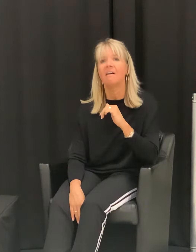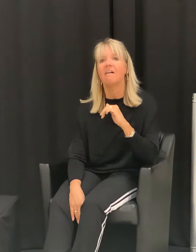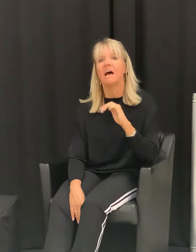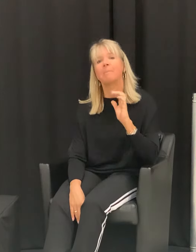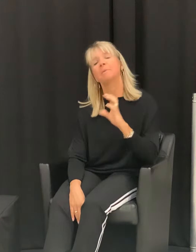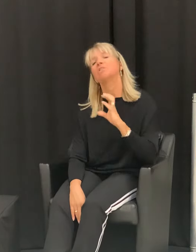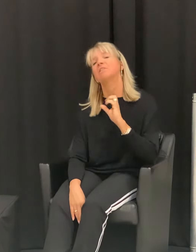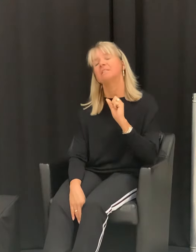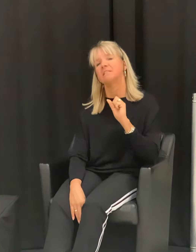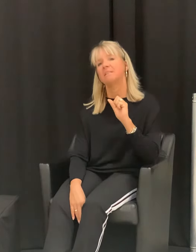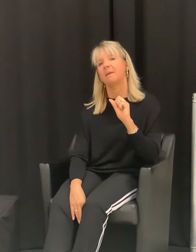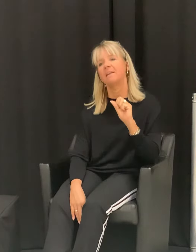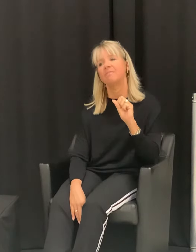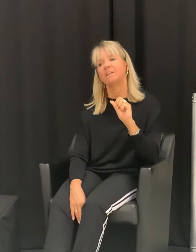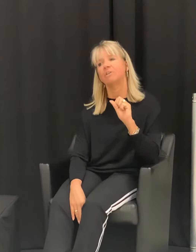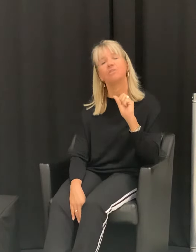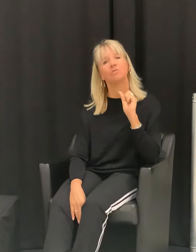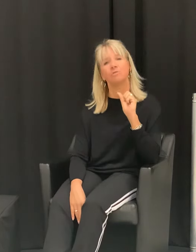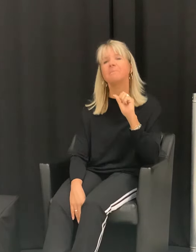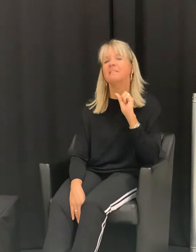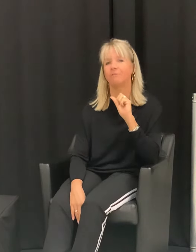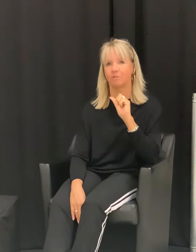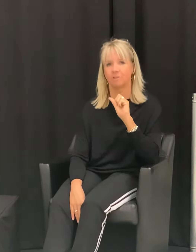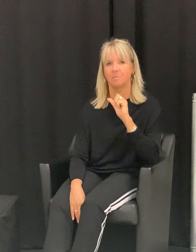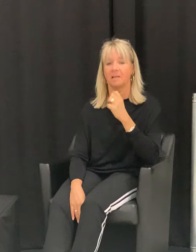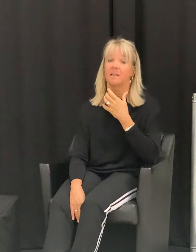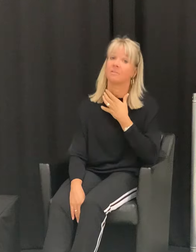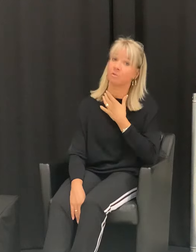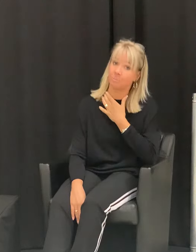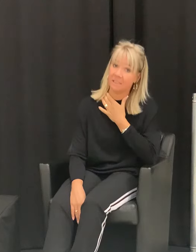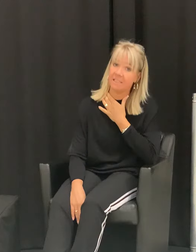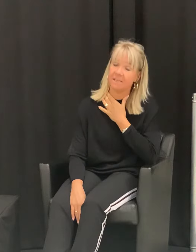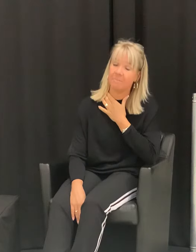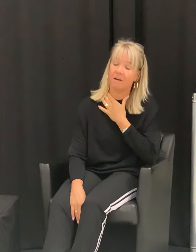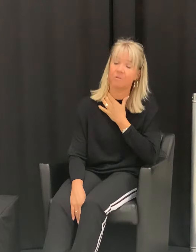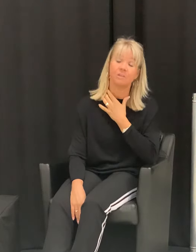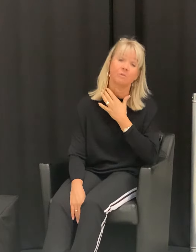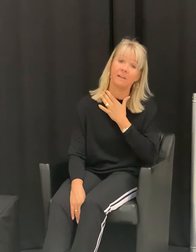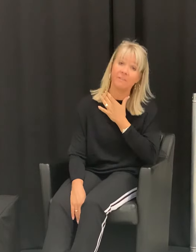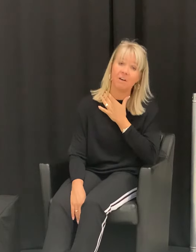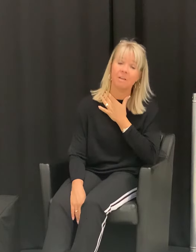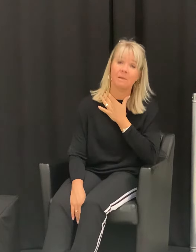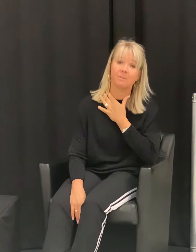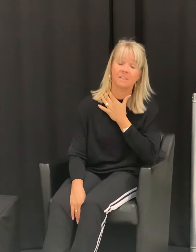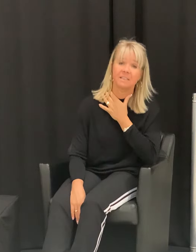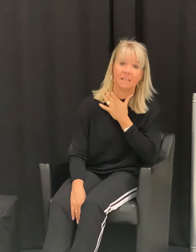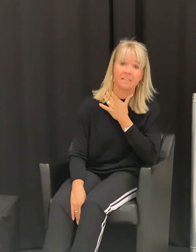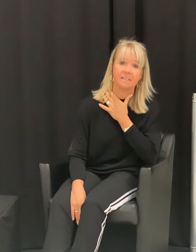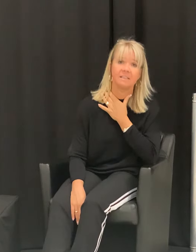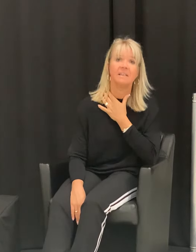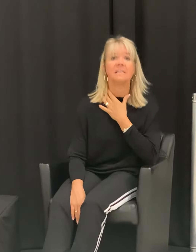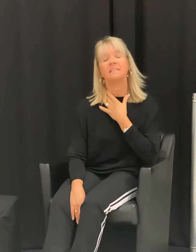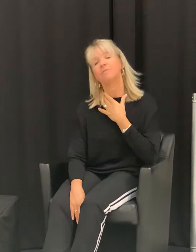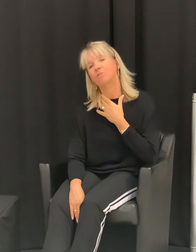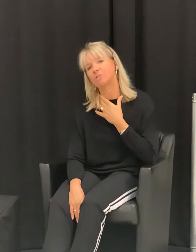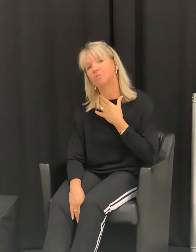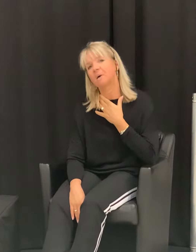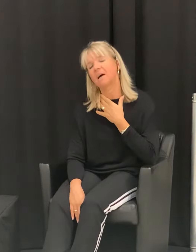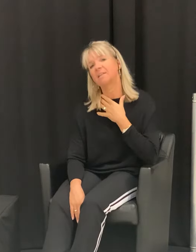aber man sollte sich im Endeffekt doch versuchen, ein bisschen vorzubereiten. Also so bin ich immer oder so waren wir auch immer in unserer Tanzzeit, sich vorzubereiten